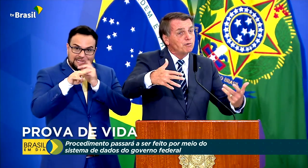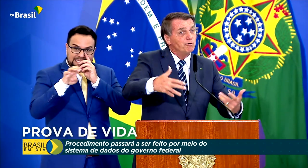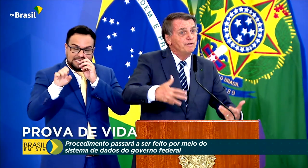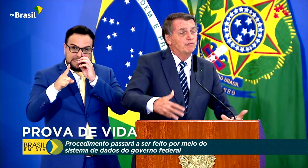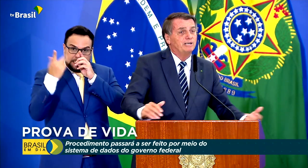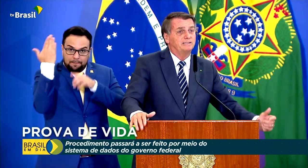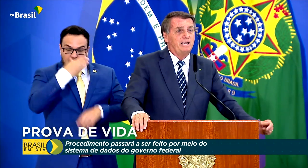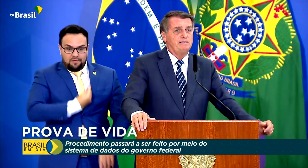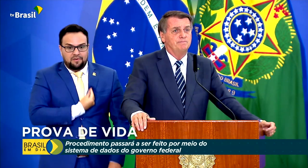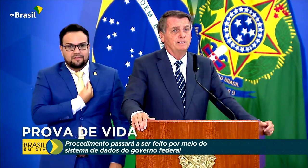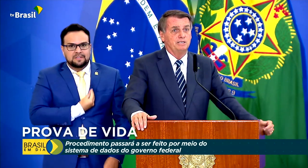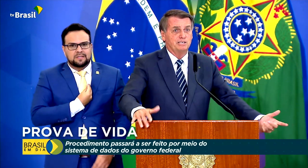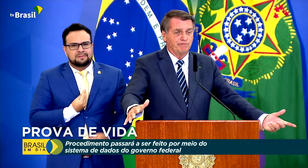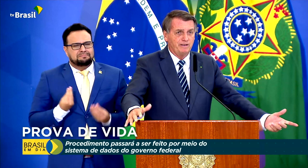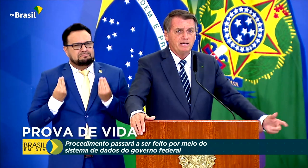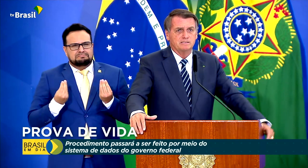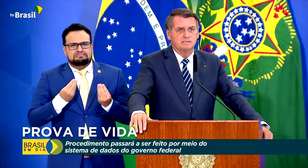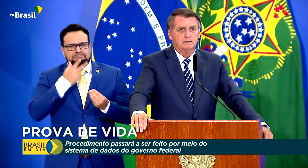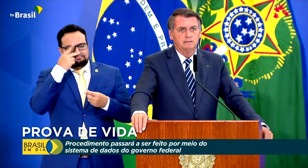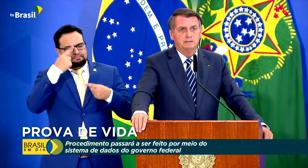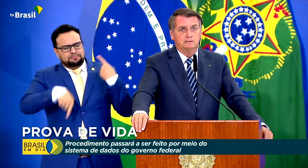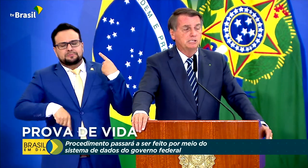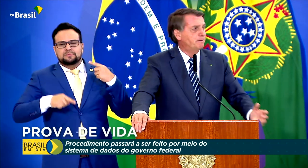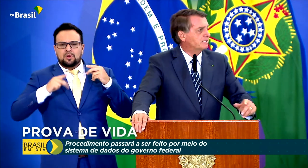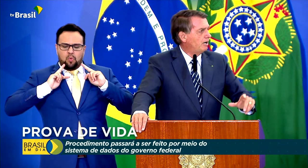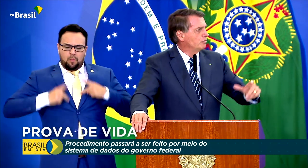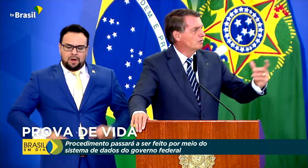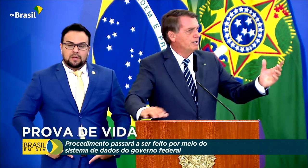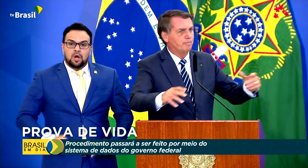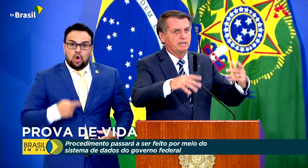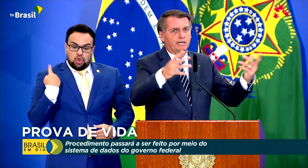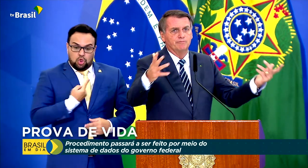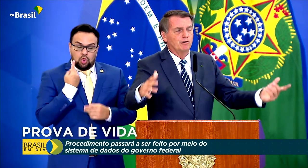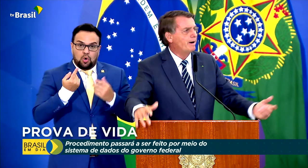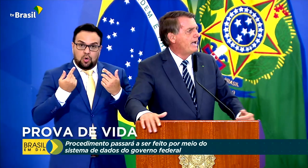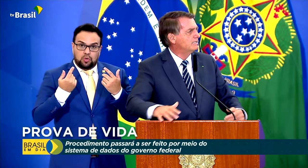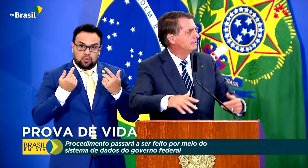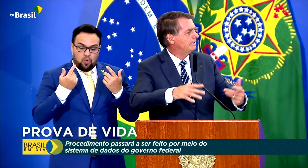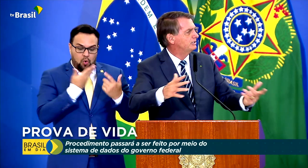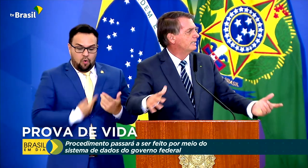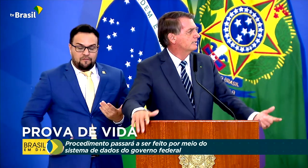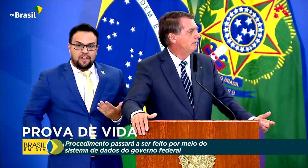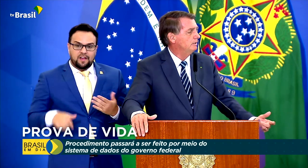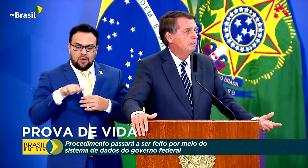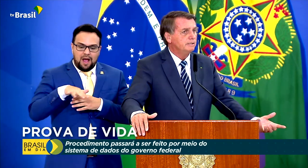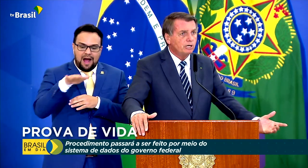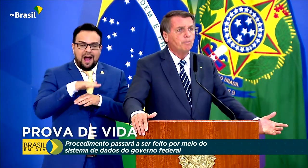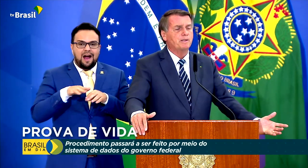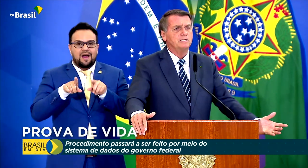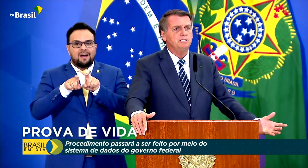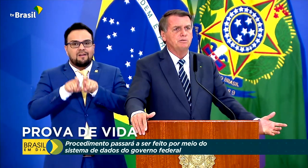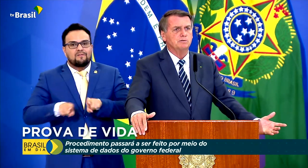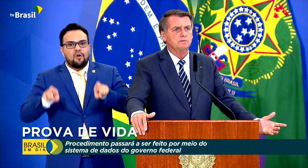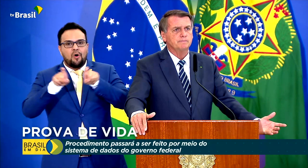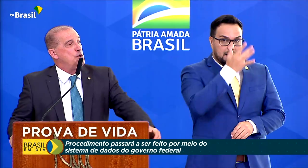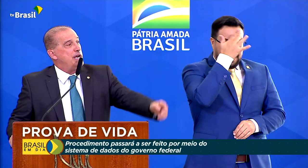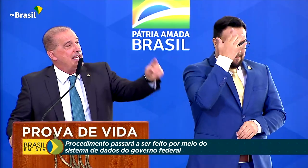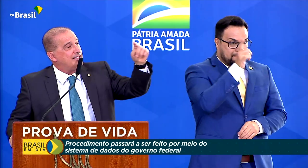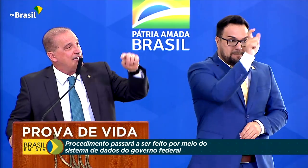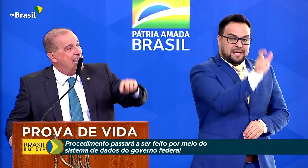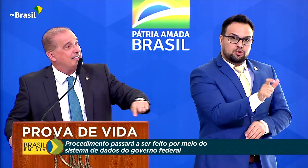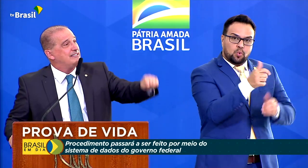Com o que esse governo já tem e já fez, em especial no campo da informática, da digitação, não precisa disso.